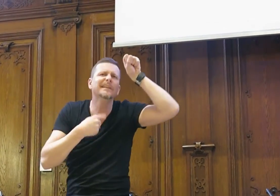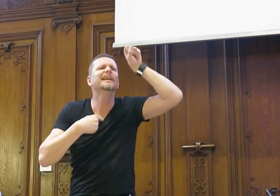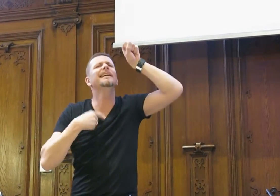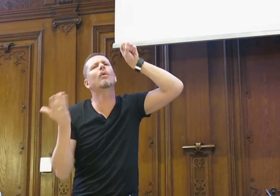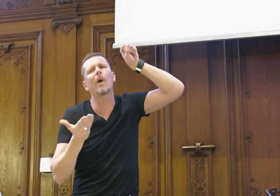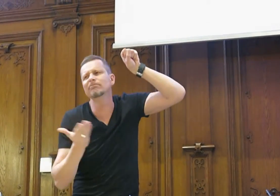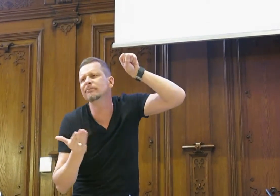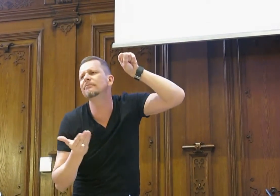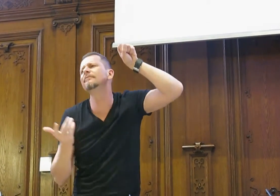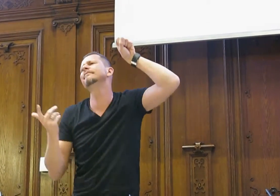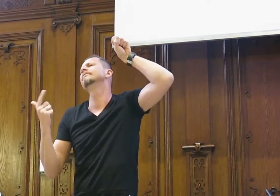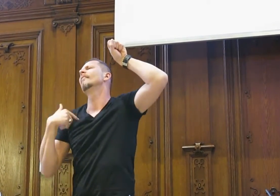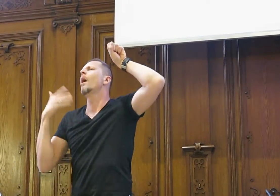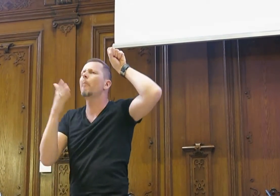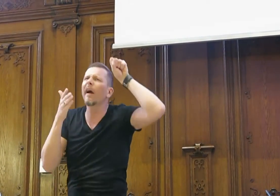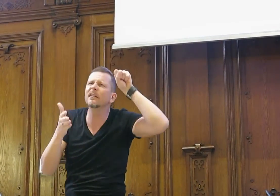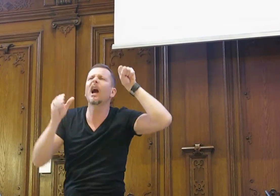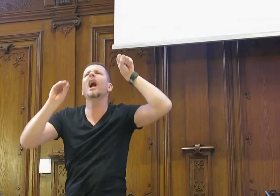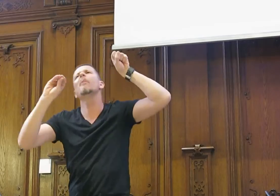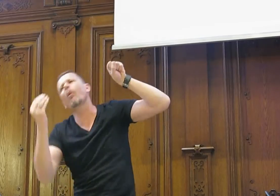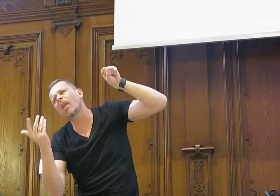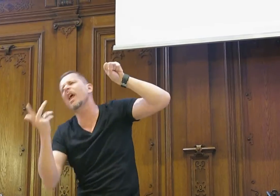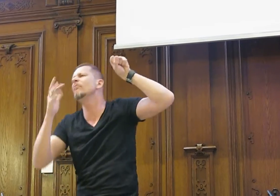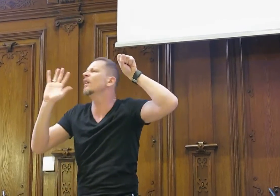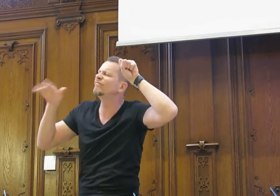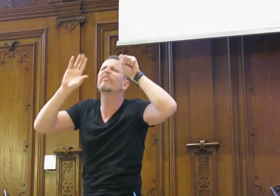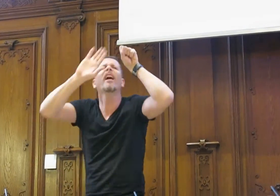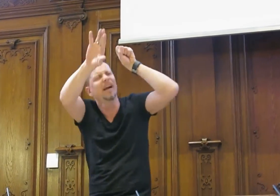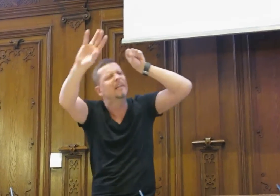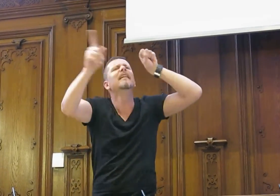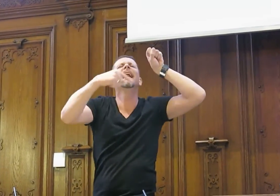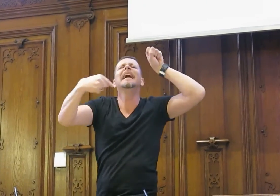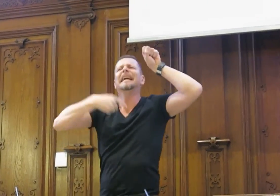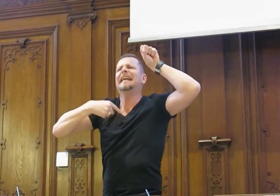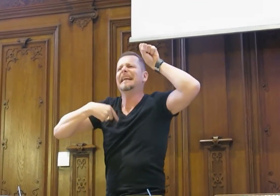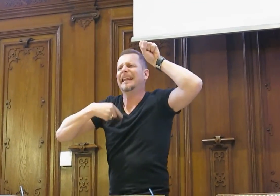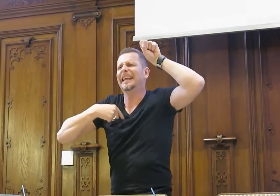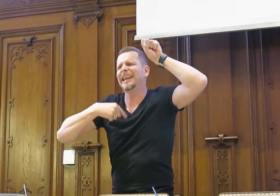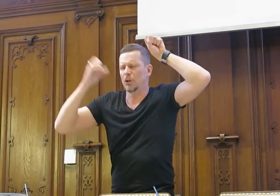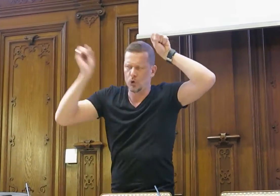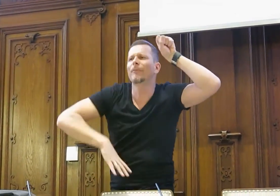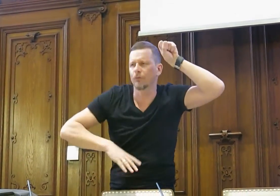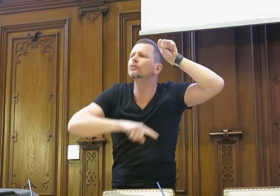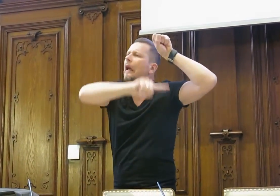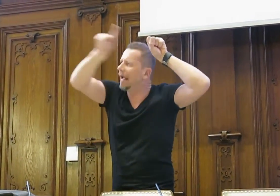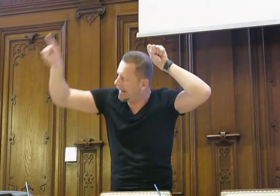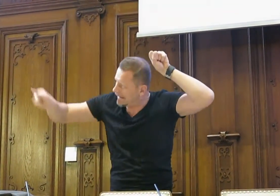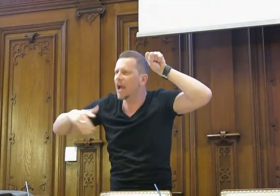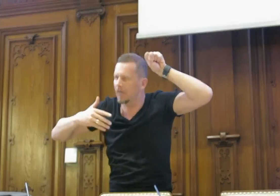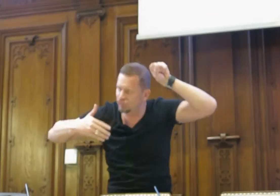Ich bin der Gehörlose, bin der Arme, ich bin der Behinderte, Gott. Ich weiß eh, ich bin für die Gesellschaft ein Problem, für ihn nicht, sondern ich werde